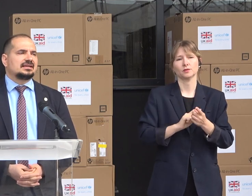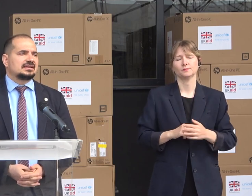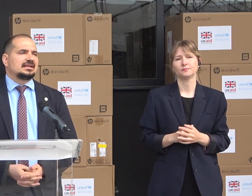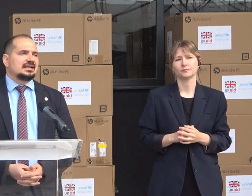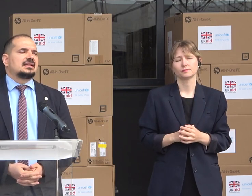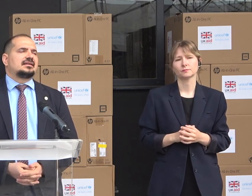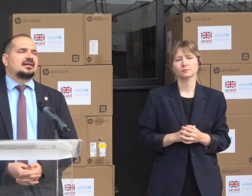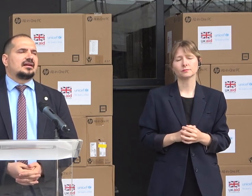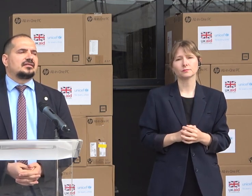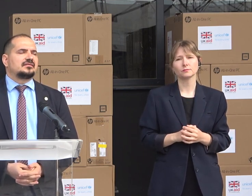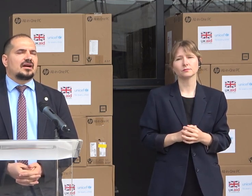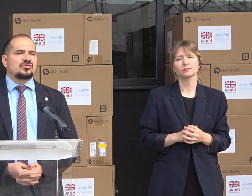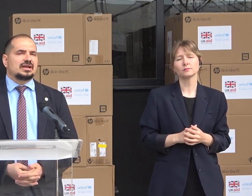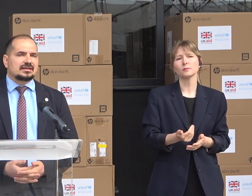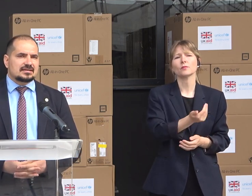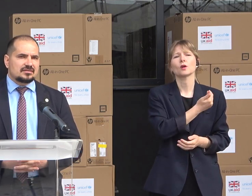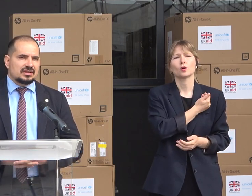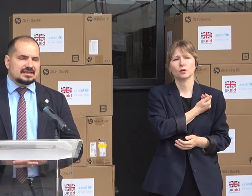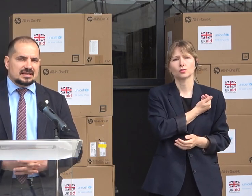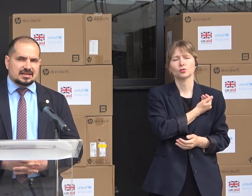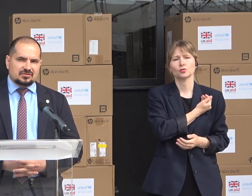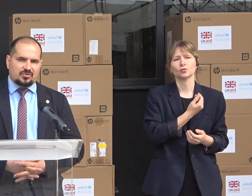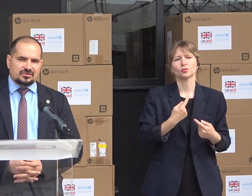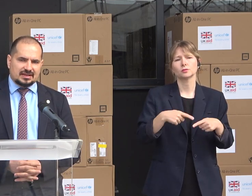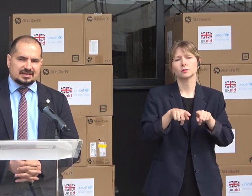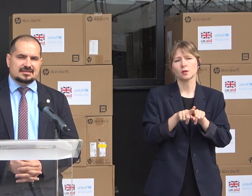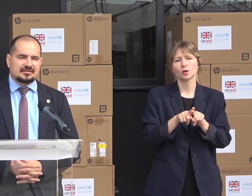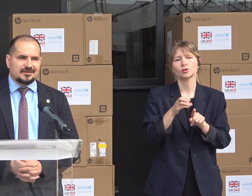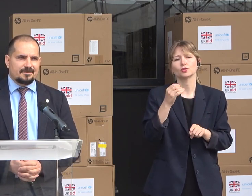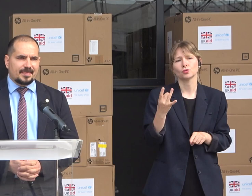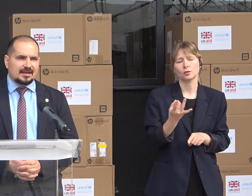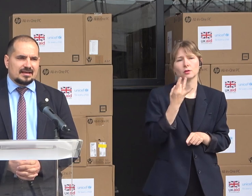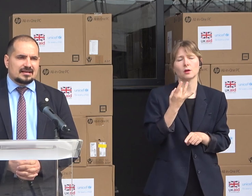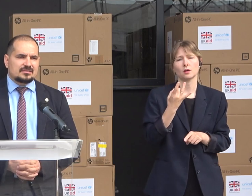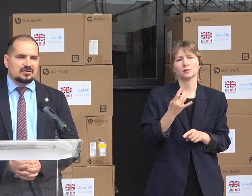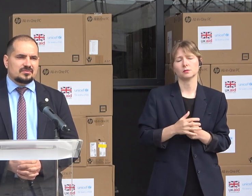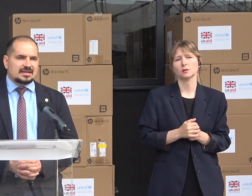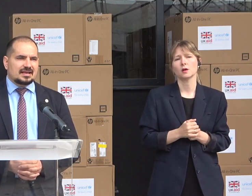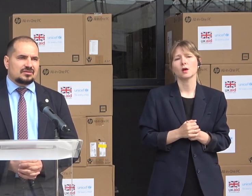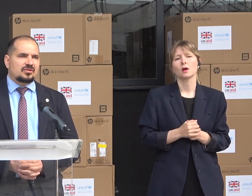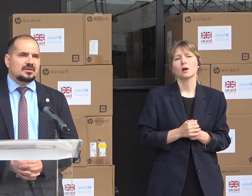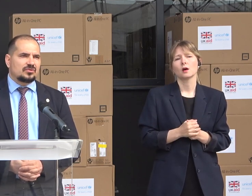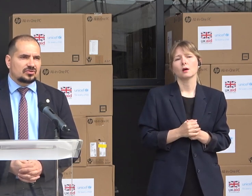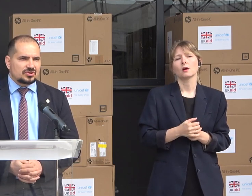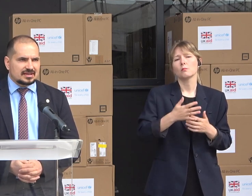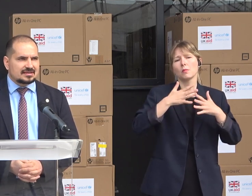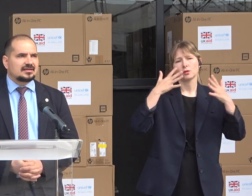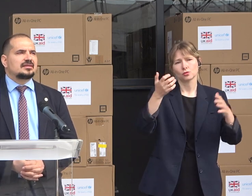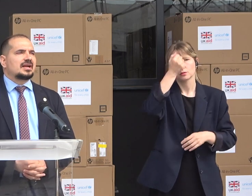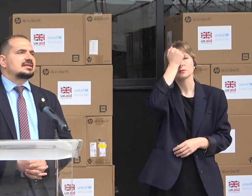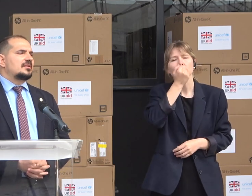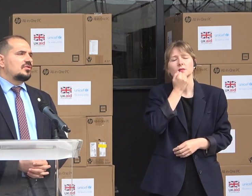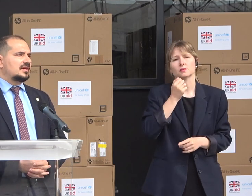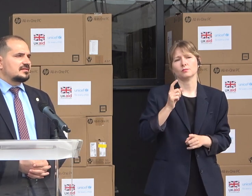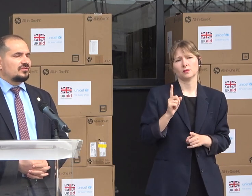prima linie. Vreau încă o dată să utilizez această oportunitate să-mi mulțumesc enorm de mult. Nu știți